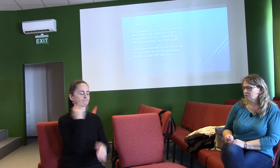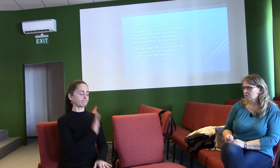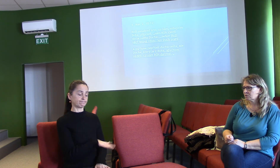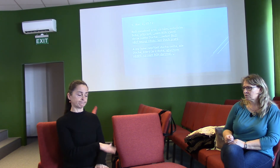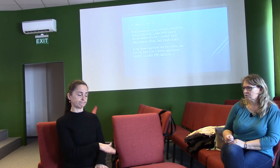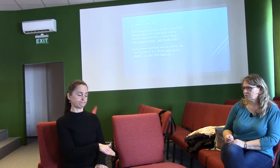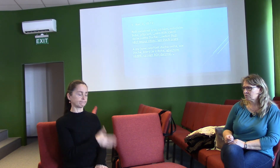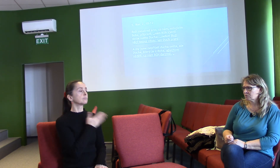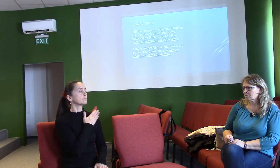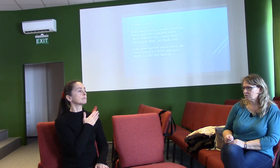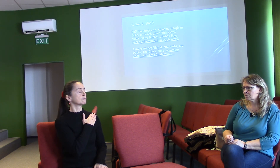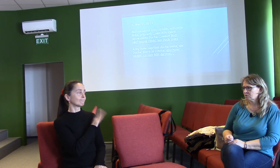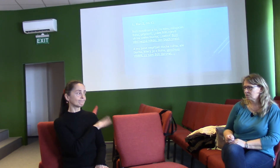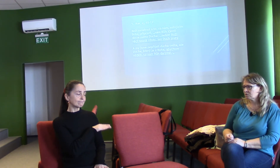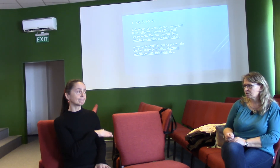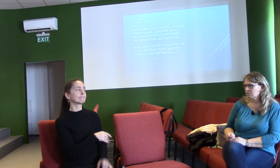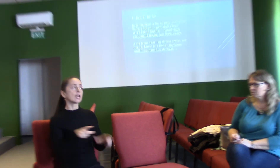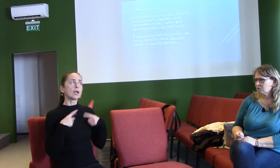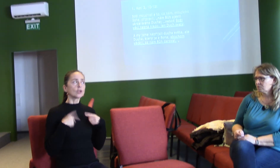jak jsi mne poznal. Jinými slovy,